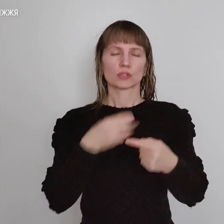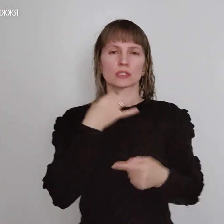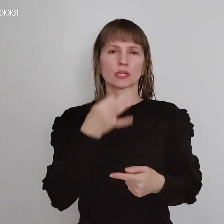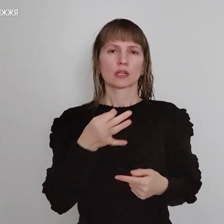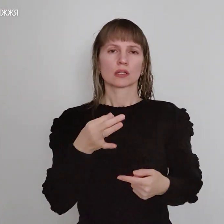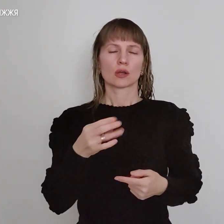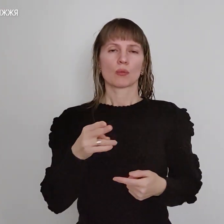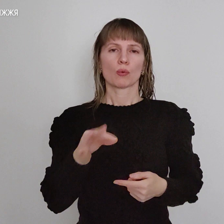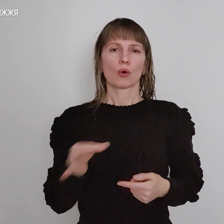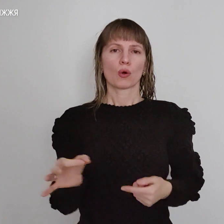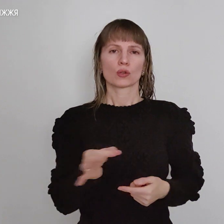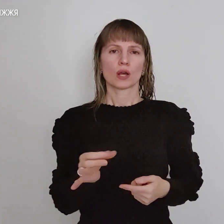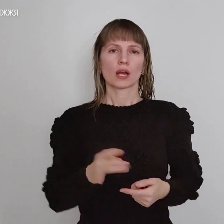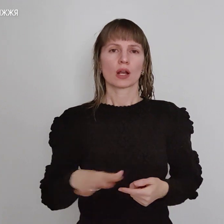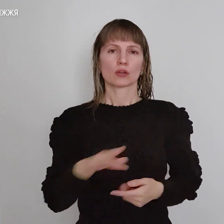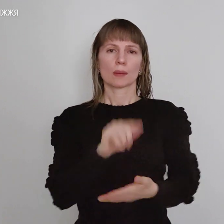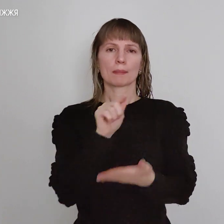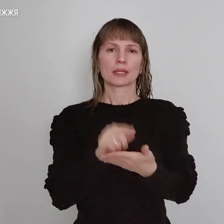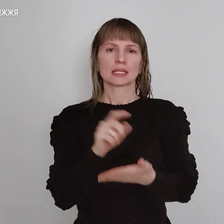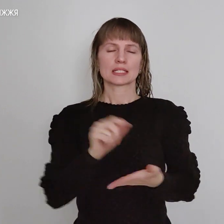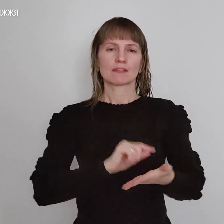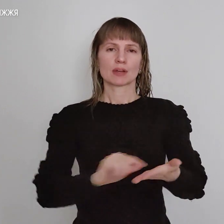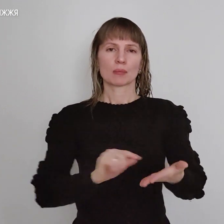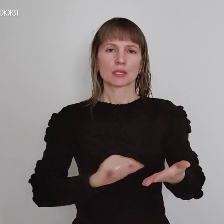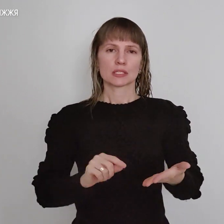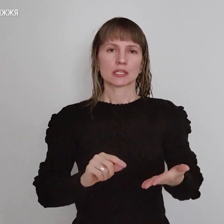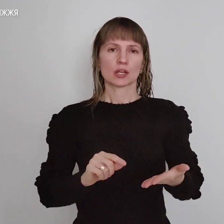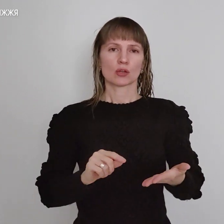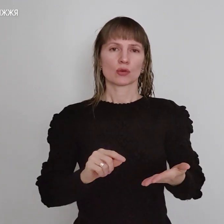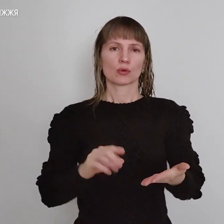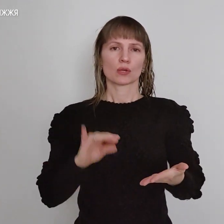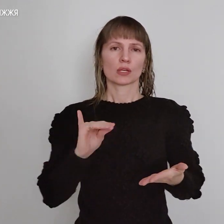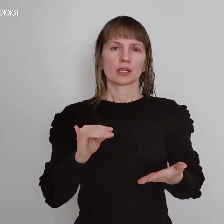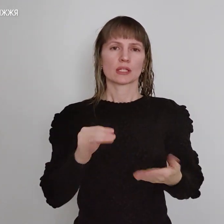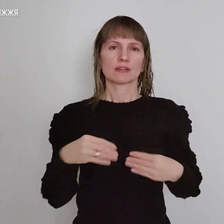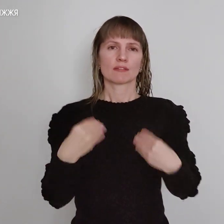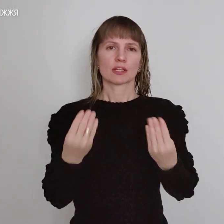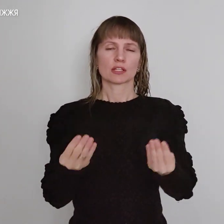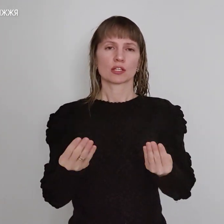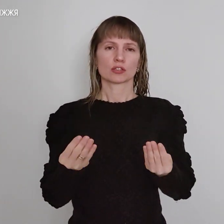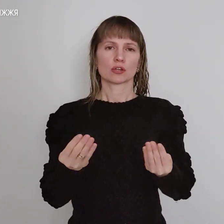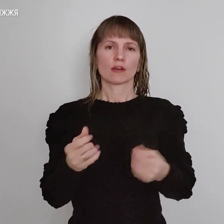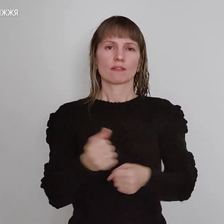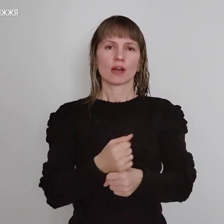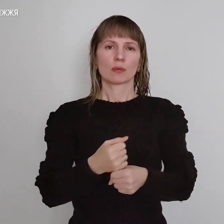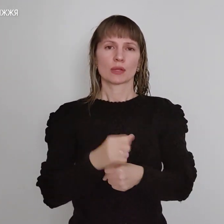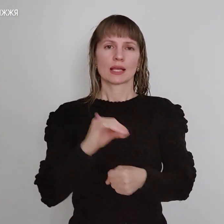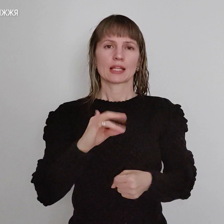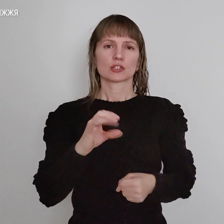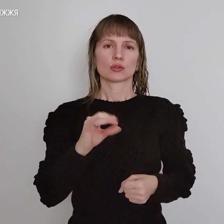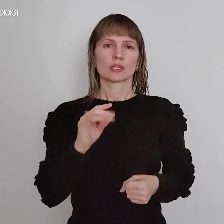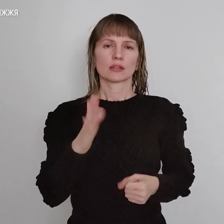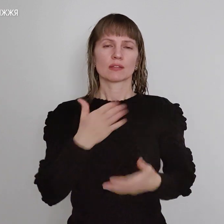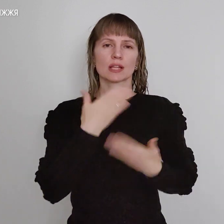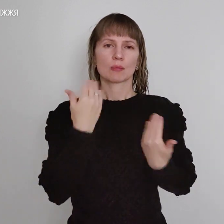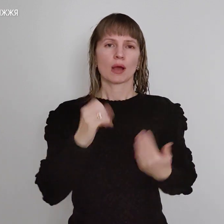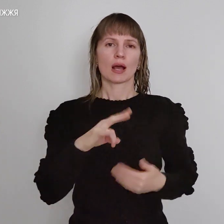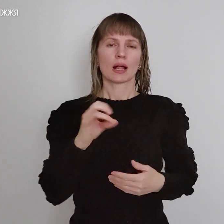Хлопницькому району питань з виписками пацієнтів видачою аптека, іншлідів немає. Але такі нові